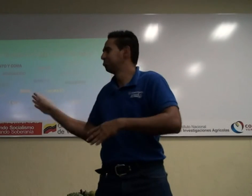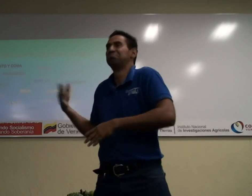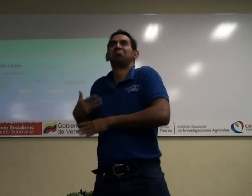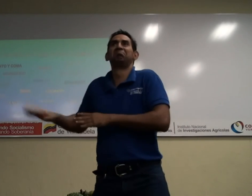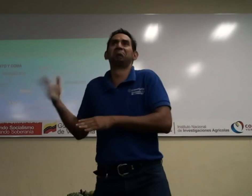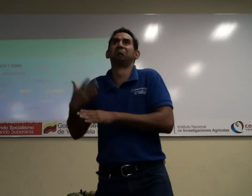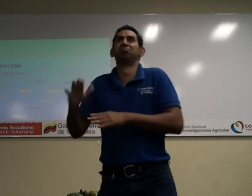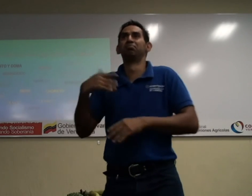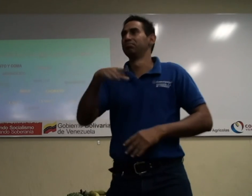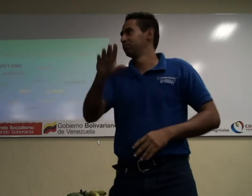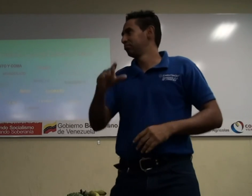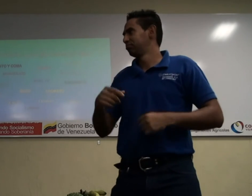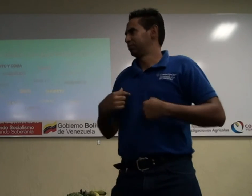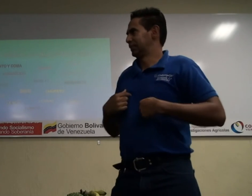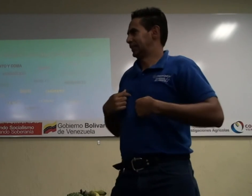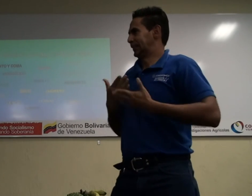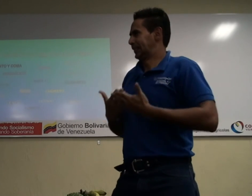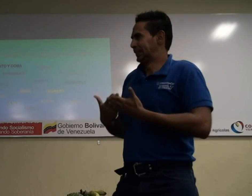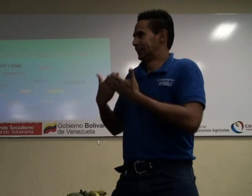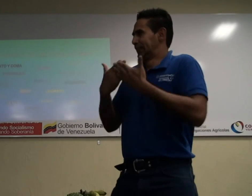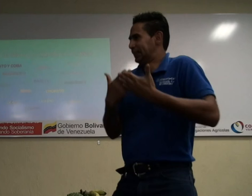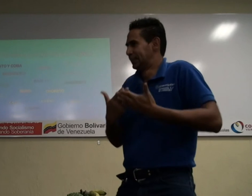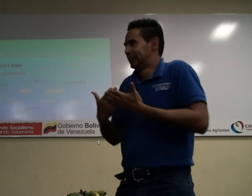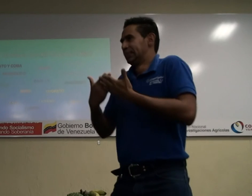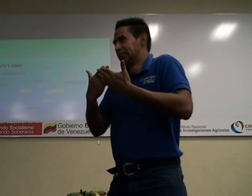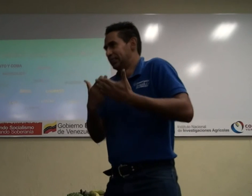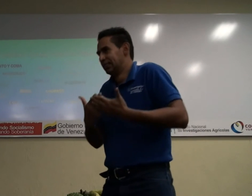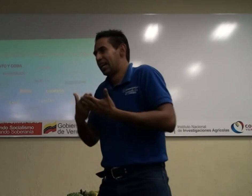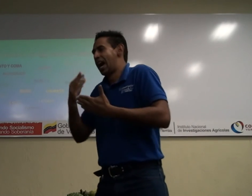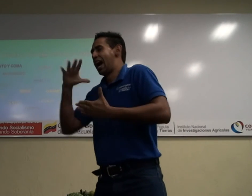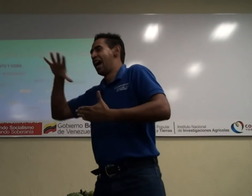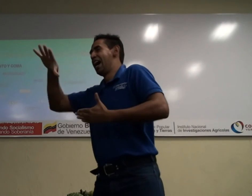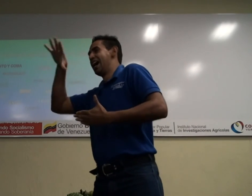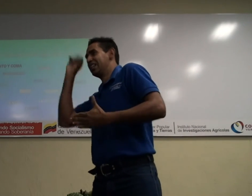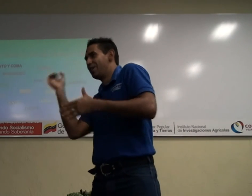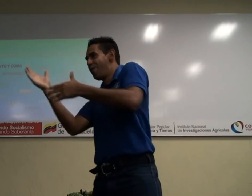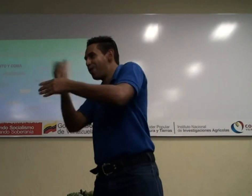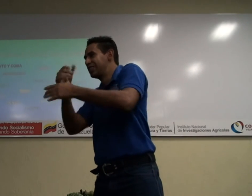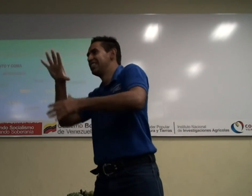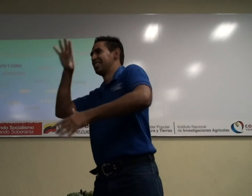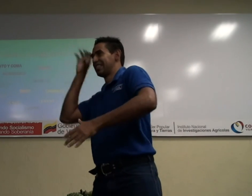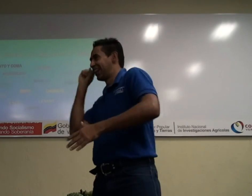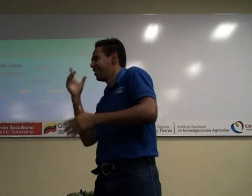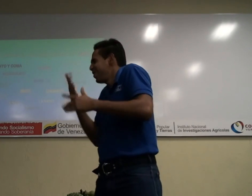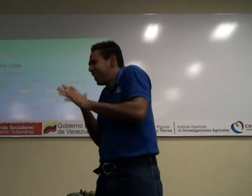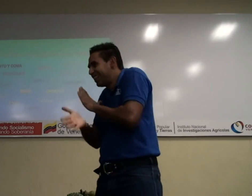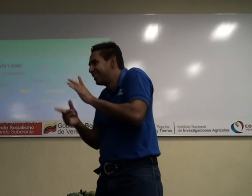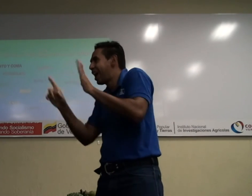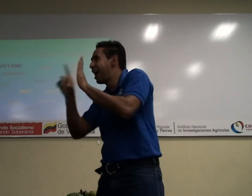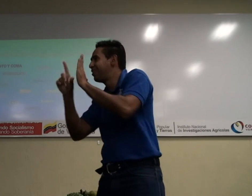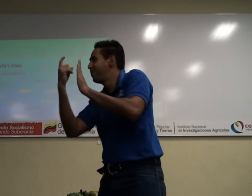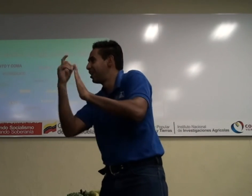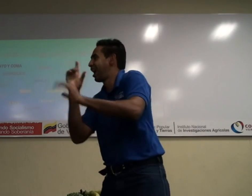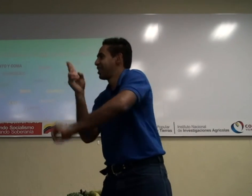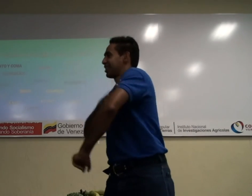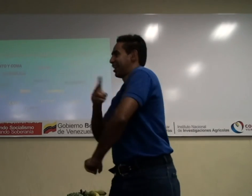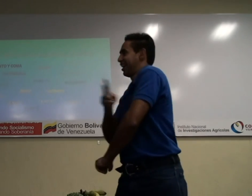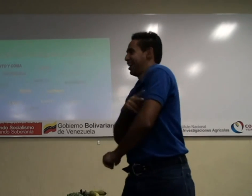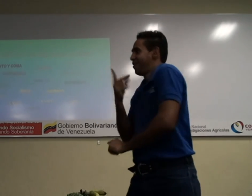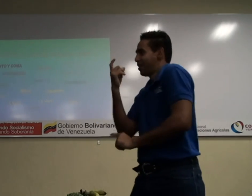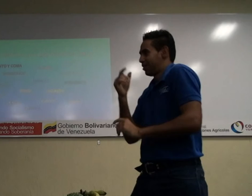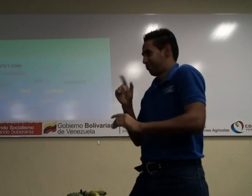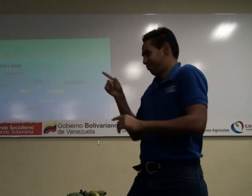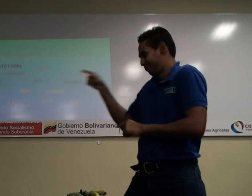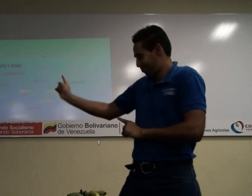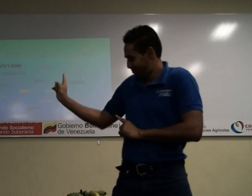esta persona. Pero mucha gente no toma en cuenta, que dice la ley, y se están haciendo estudios, para entender, qué